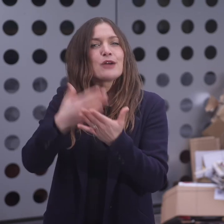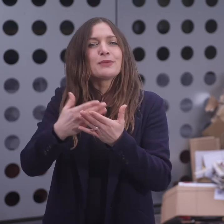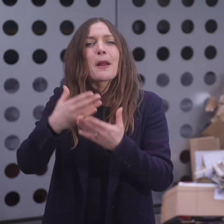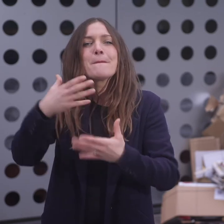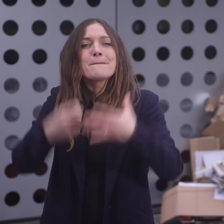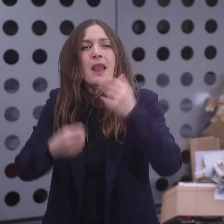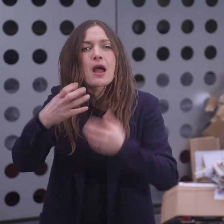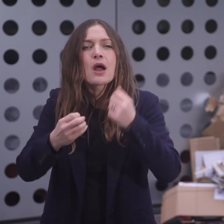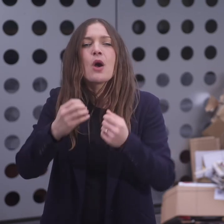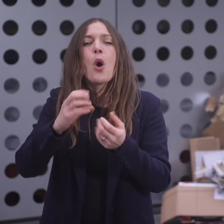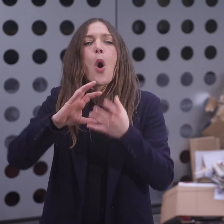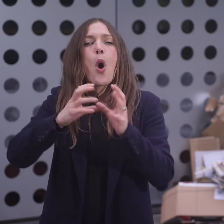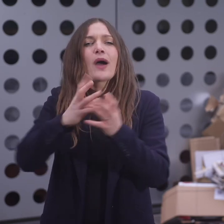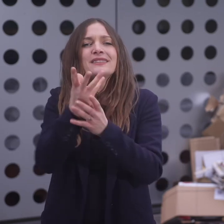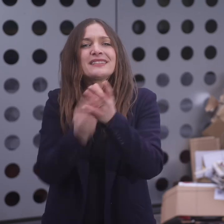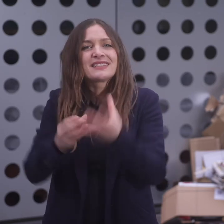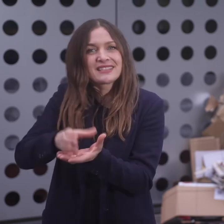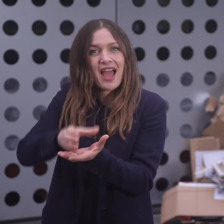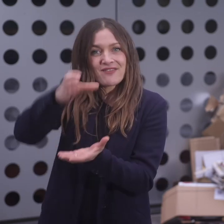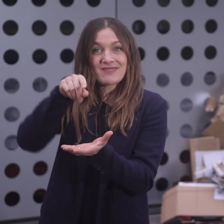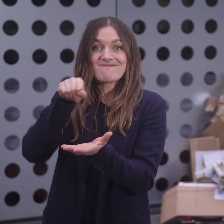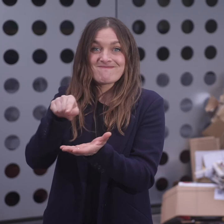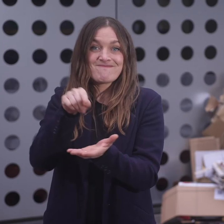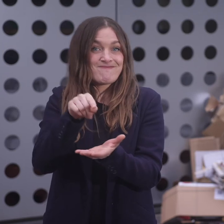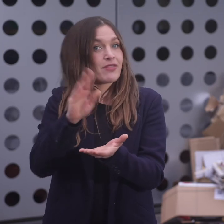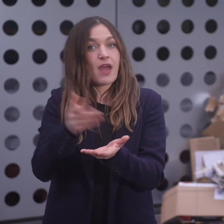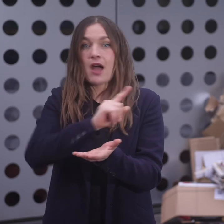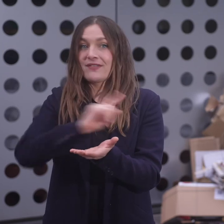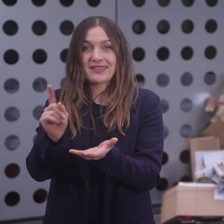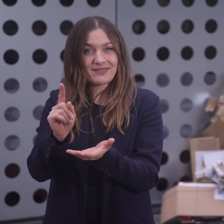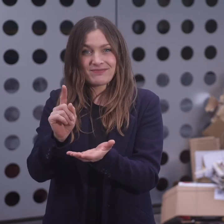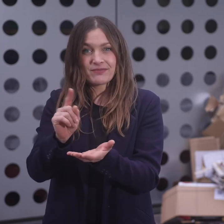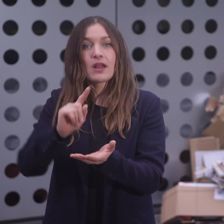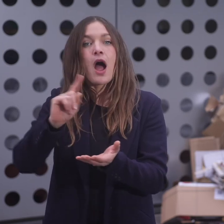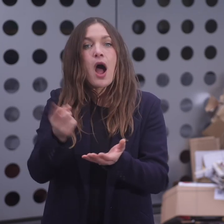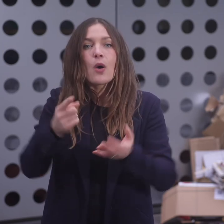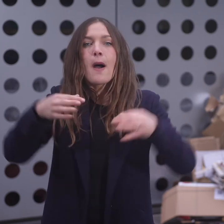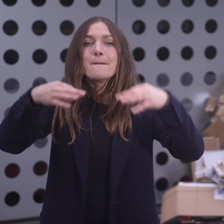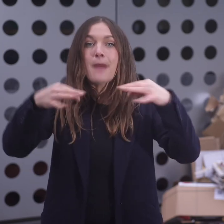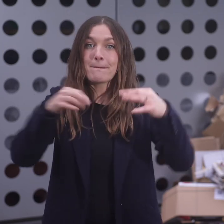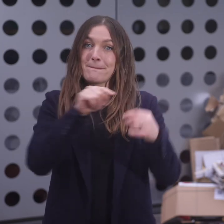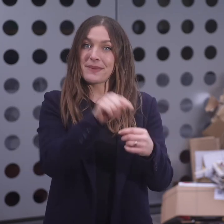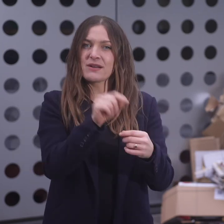und auch Getränkekarton, zum Beispiel Milchkarton oder Säftekartons.